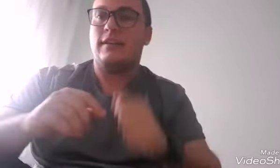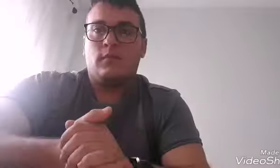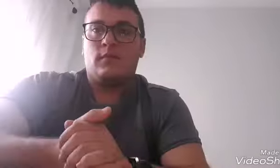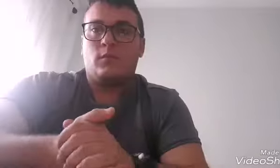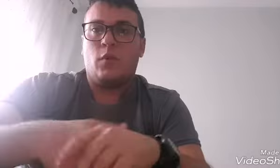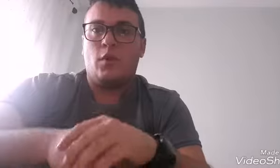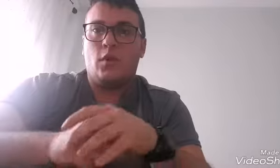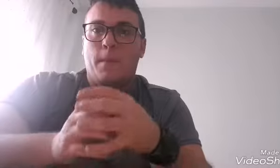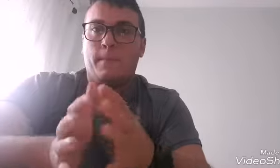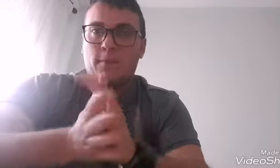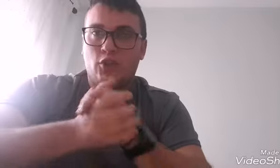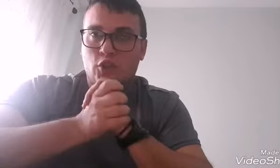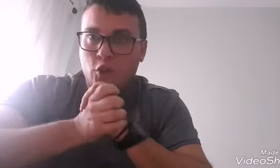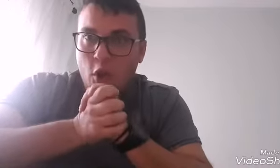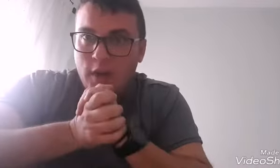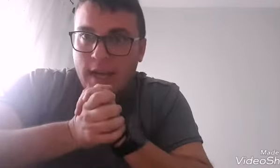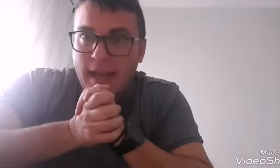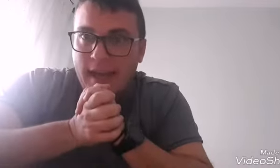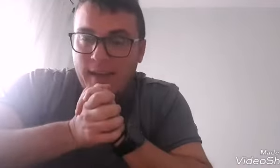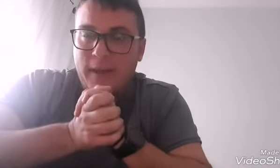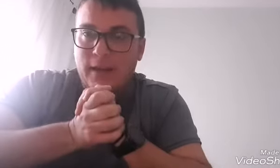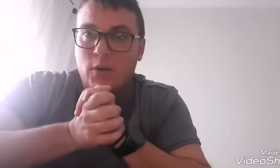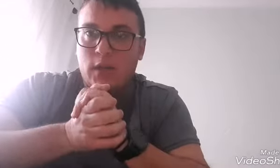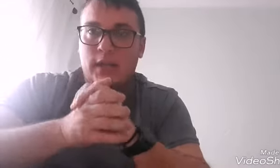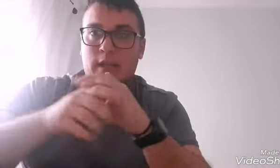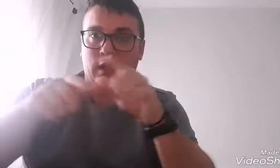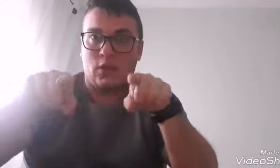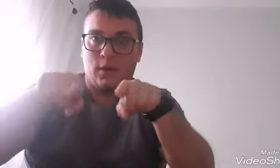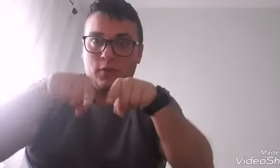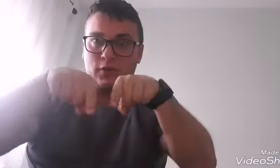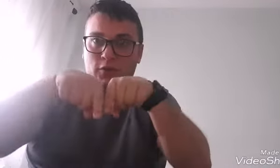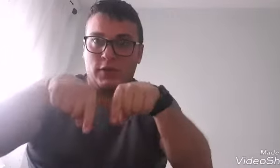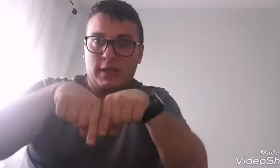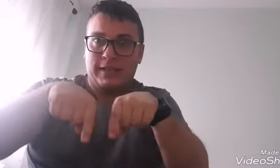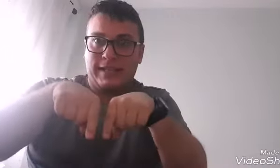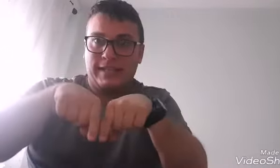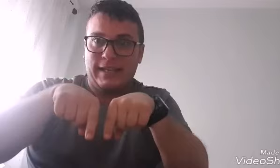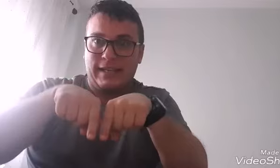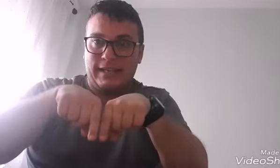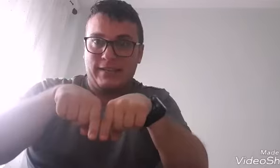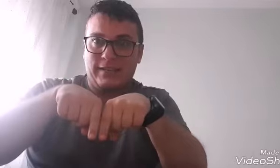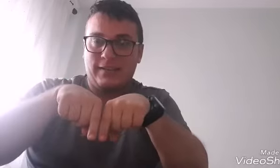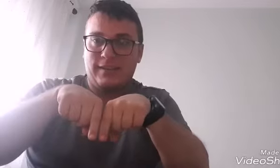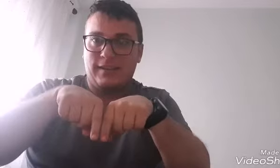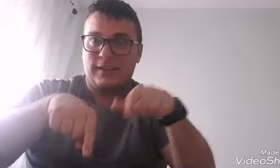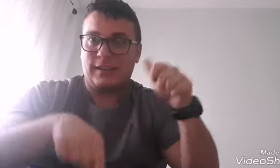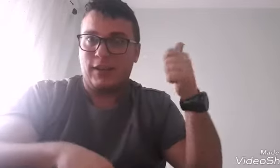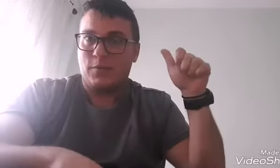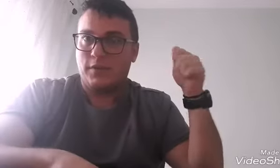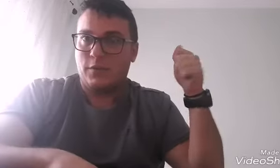Bueno, vamos con hermano. Cogemos los dos índices así y lo mismo,